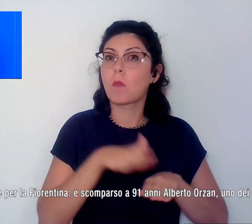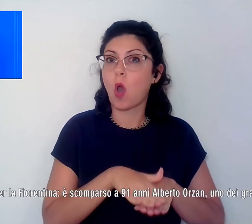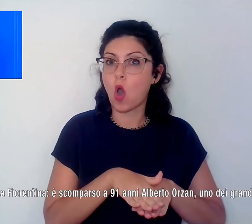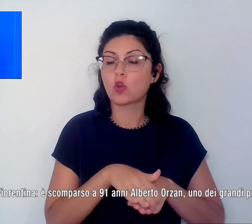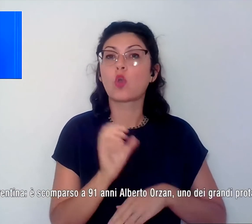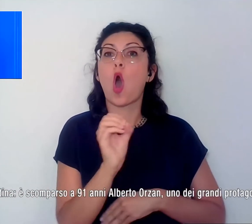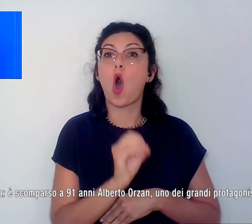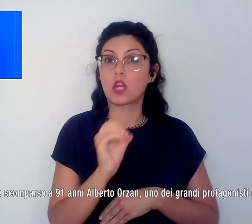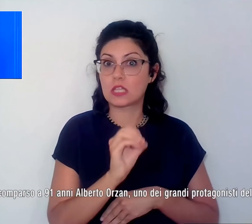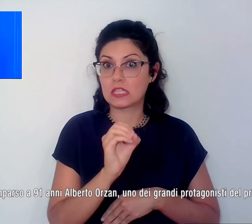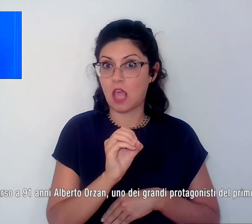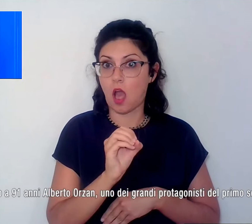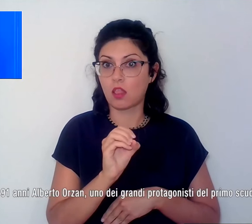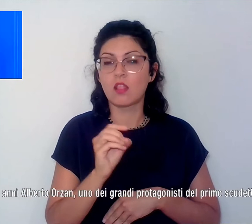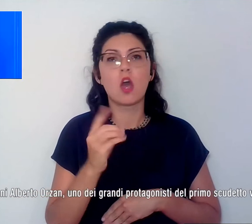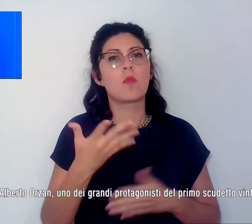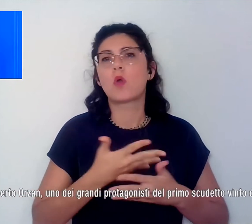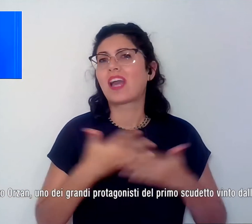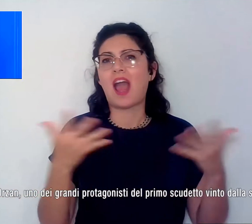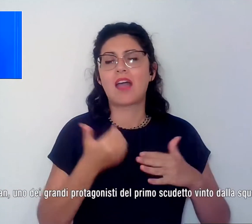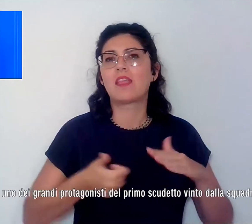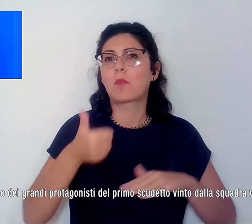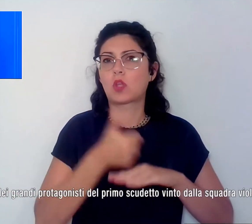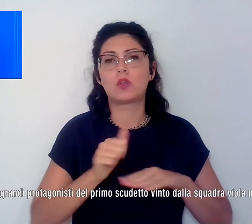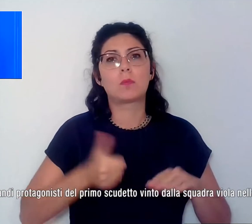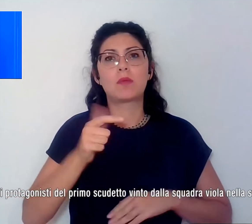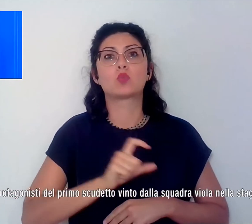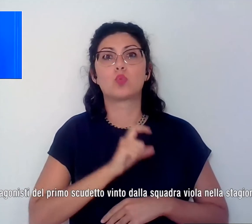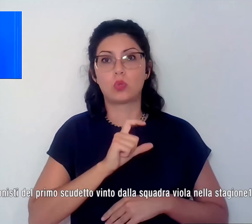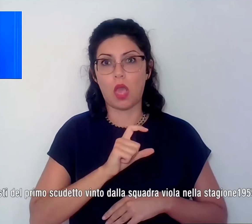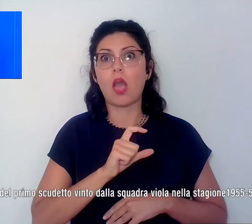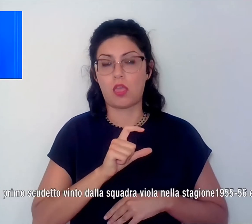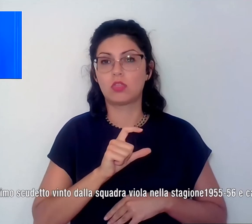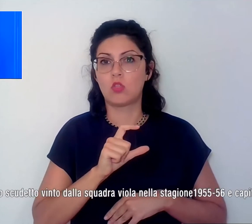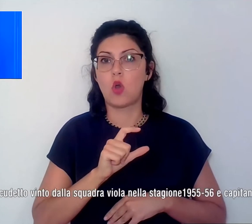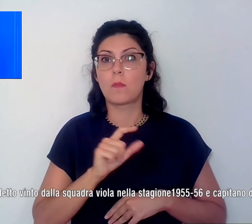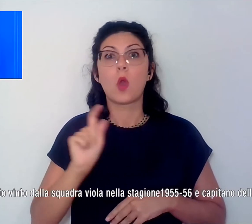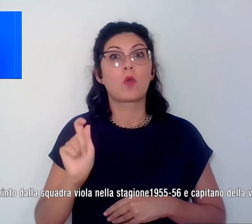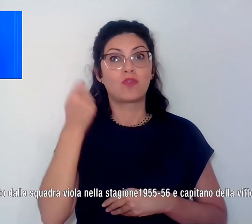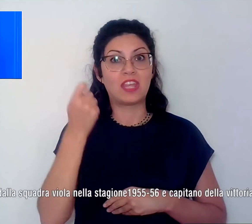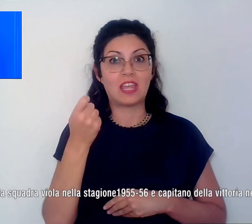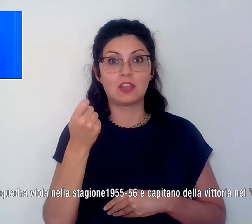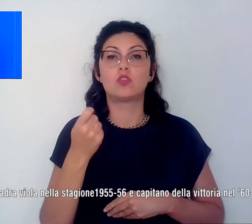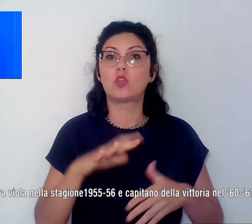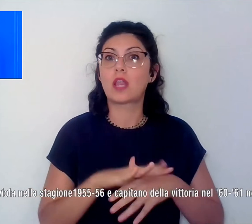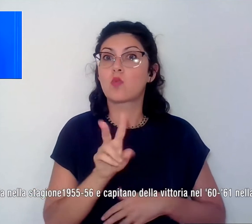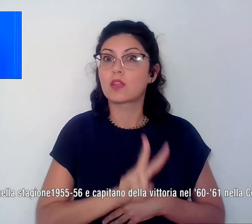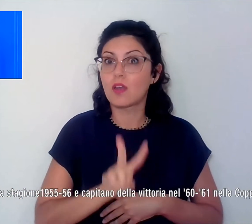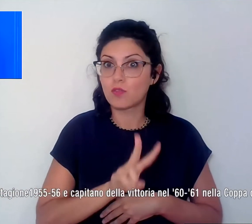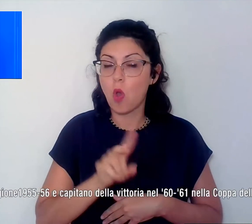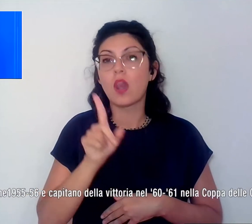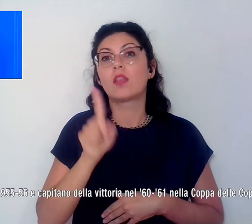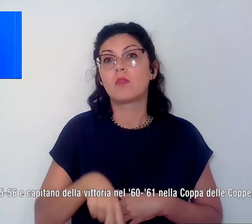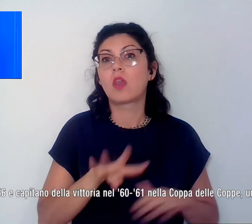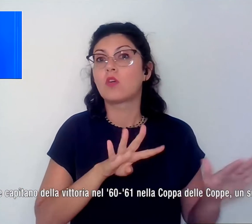grandi protagonisti del primo scudetto vinto dalla squadra viola nella stagione 1955